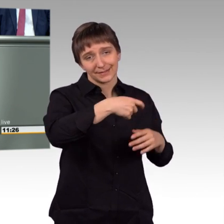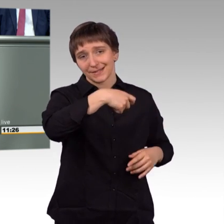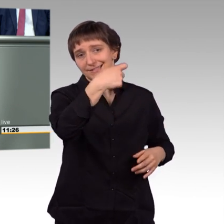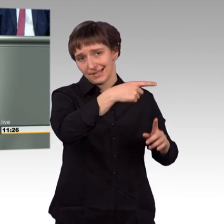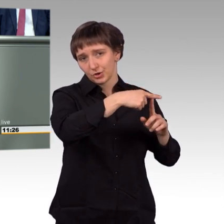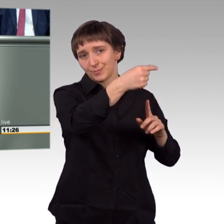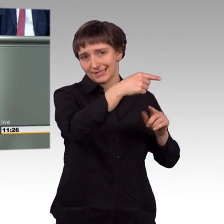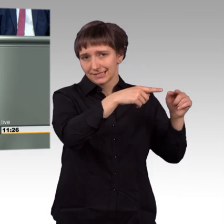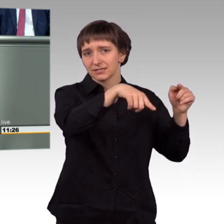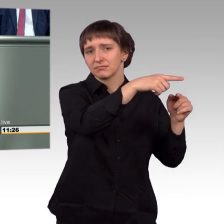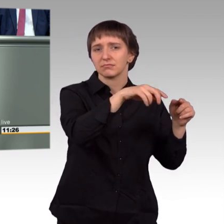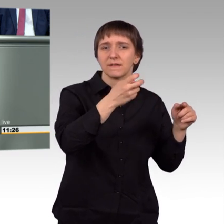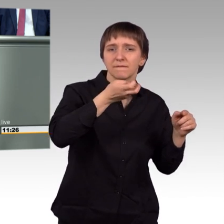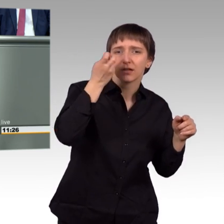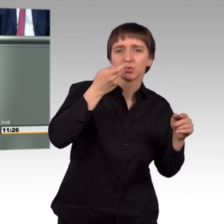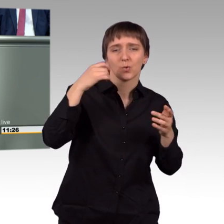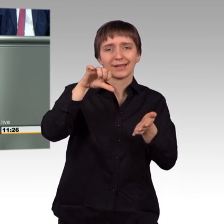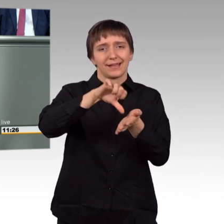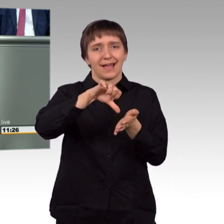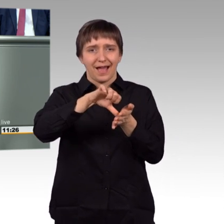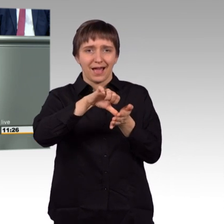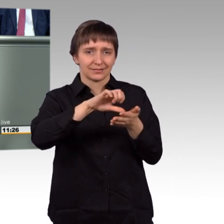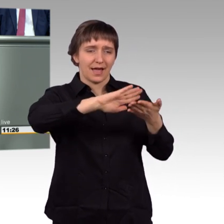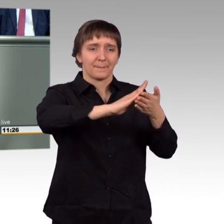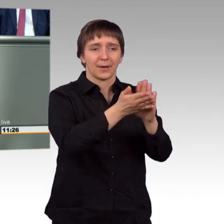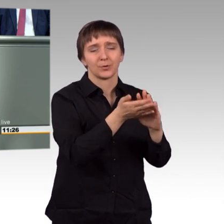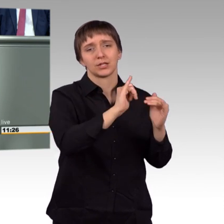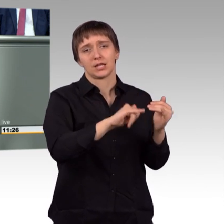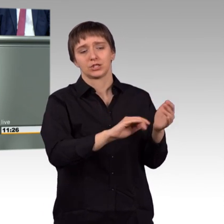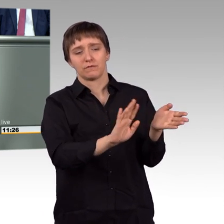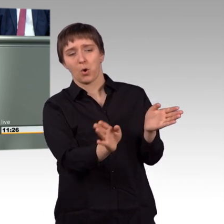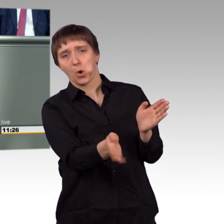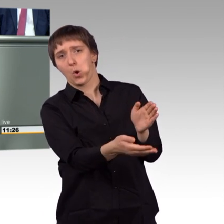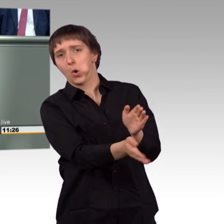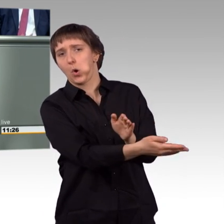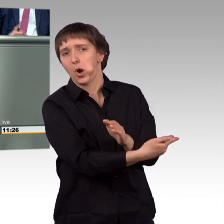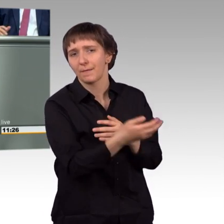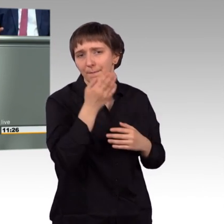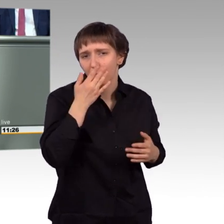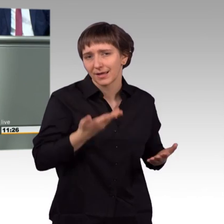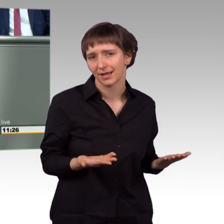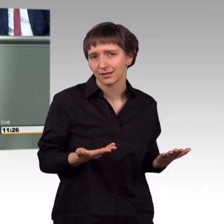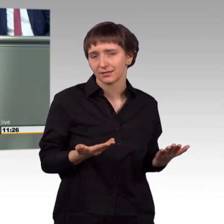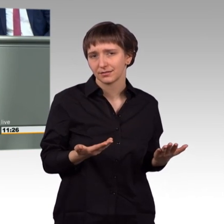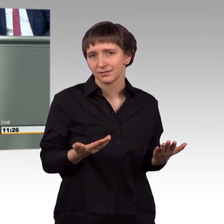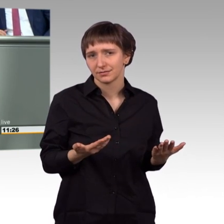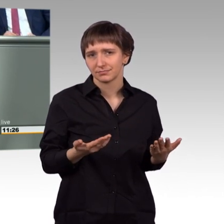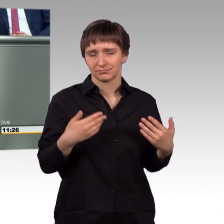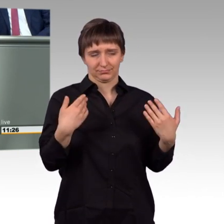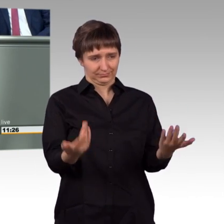versuchen, das Abkommen mit dem Iran jetzt zu unterminieren, was die eigene Vorgängerregierung mit ausgehandelt hat.